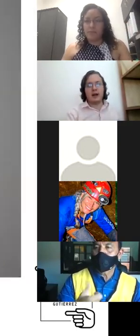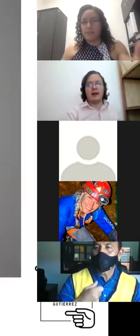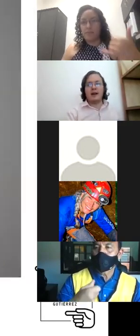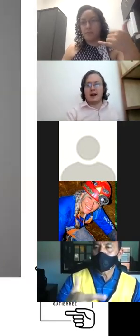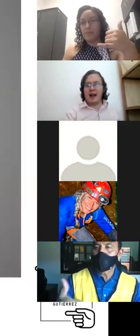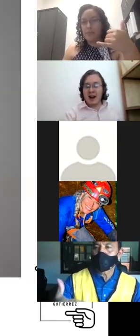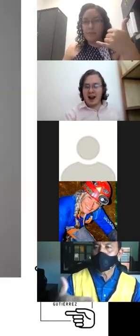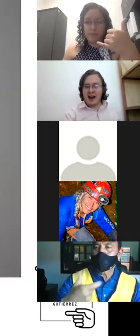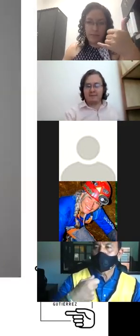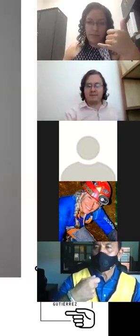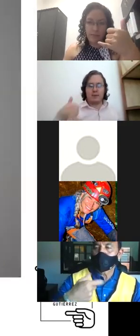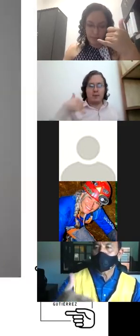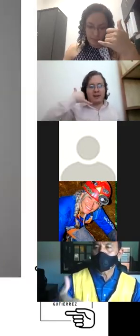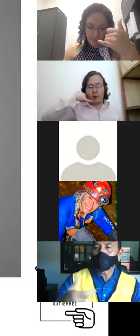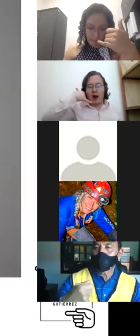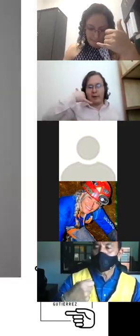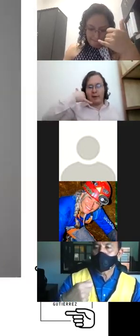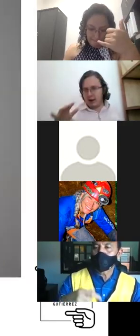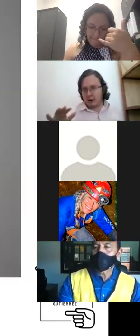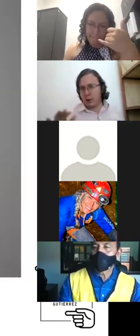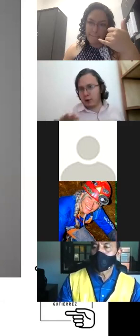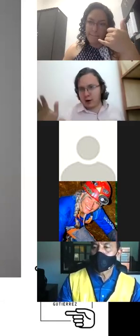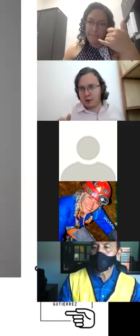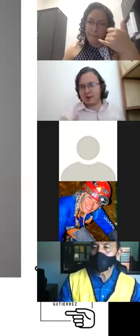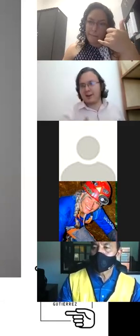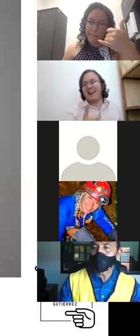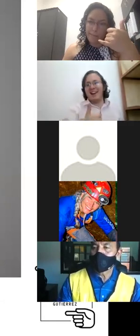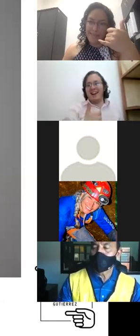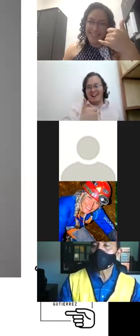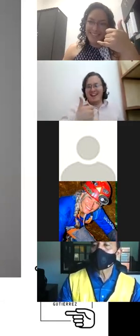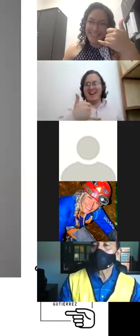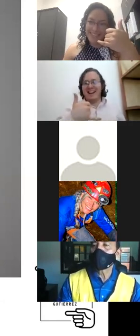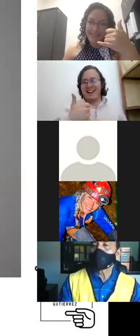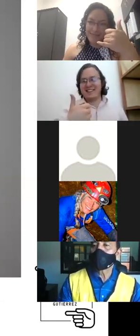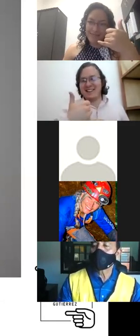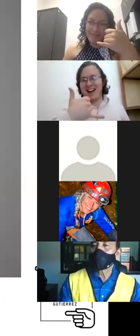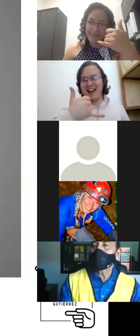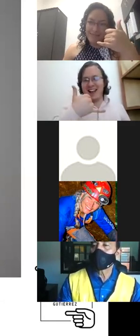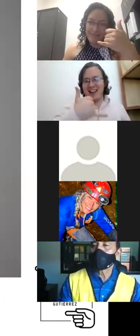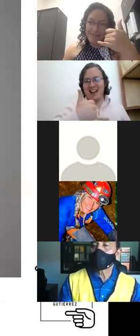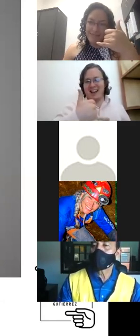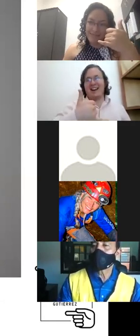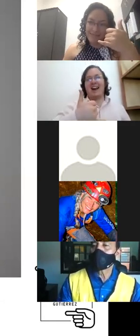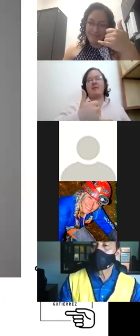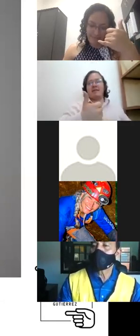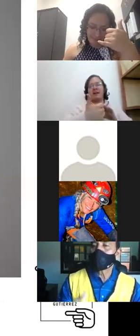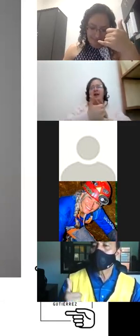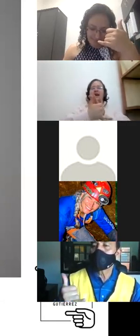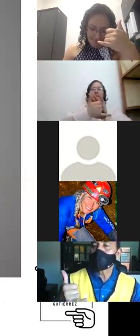la Y por el celular ¿verdad? conocida no por otra cosa es la Y va a ser la